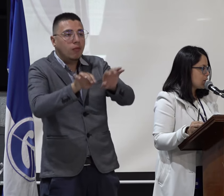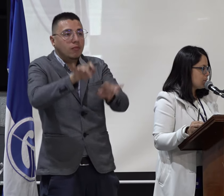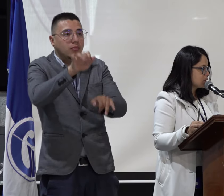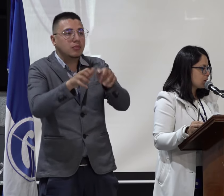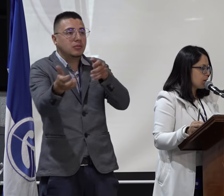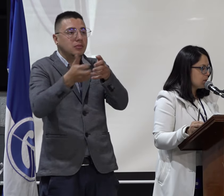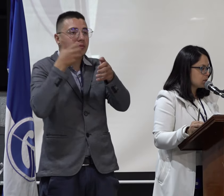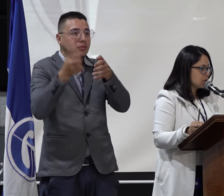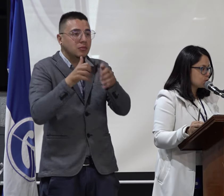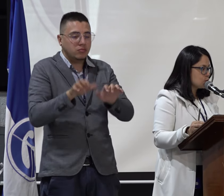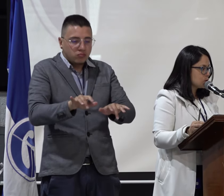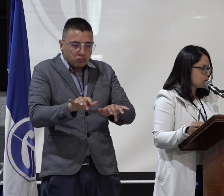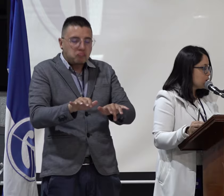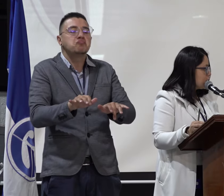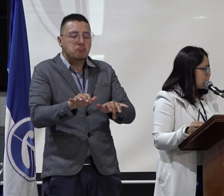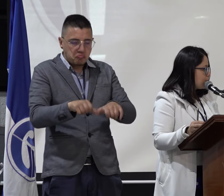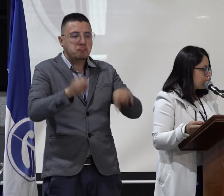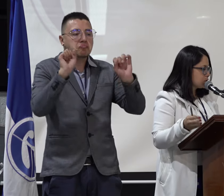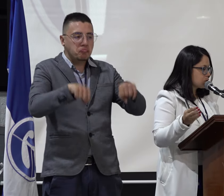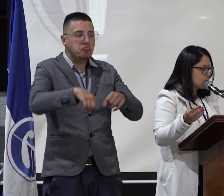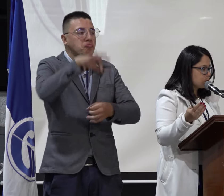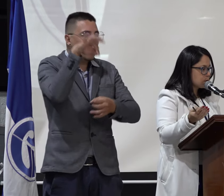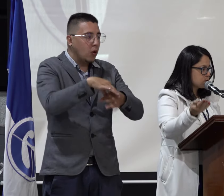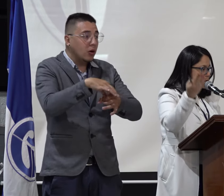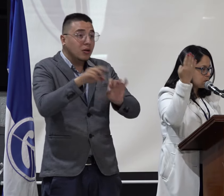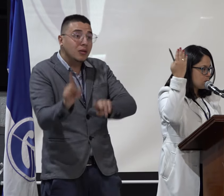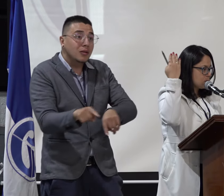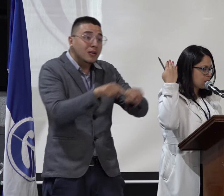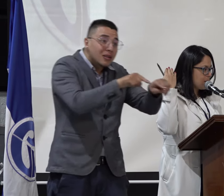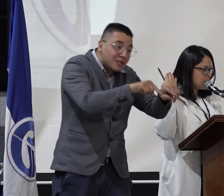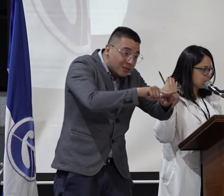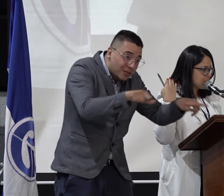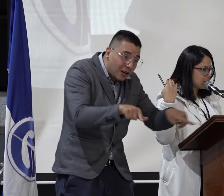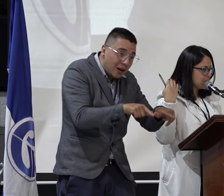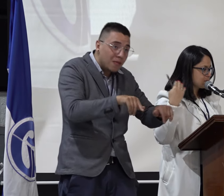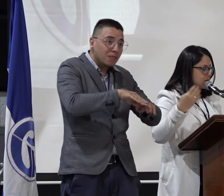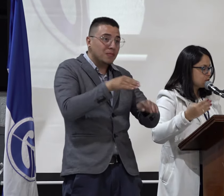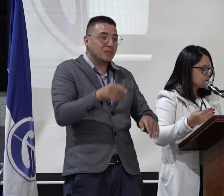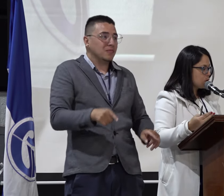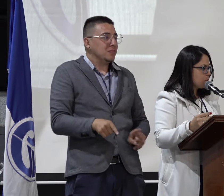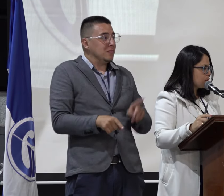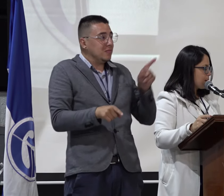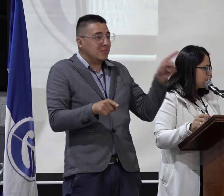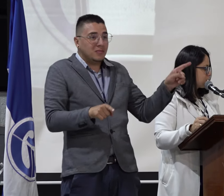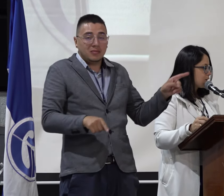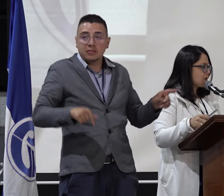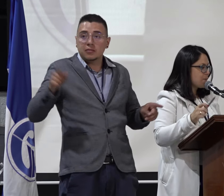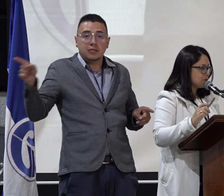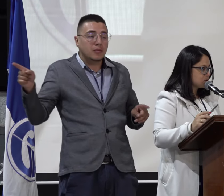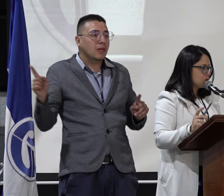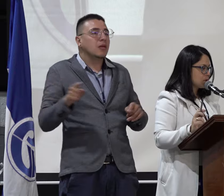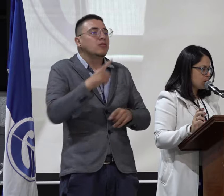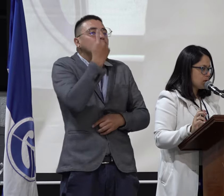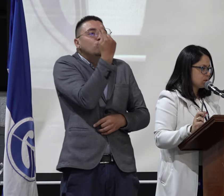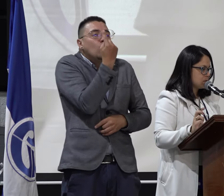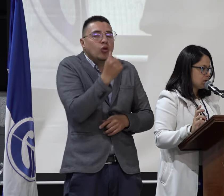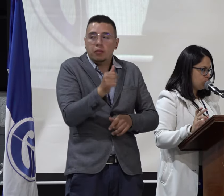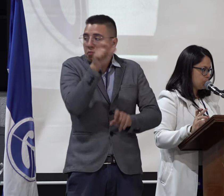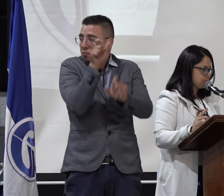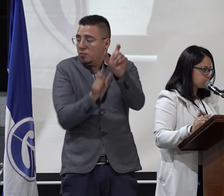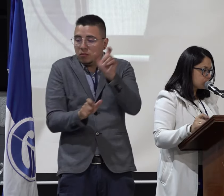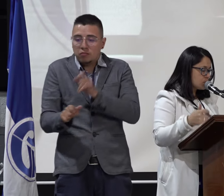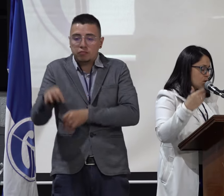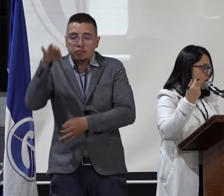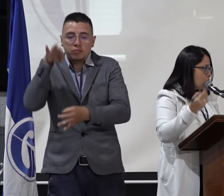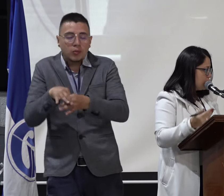presidente de la mesa la habilitará su voto y al puesto de votación que se encuentra en la parte de atrás, solo podrá pasar la persona que va a ejercer